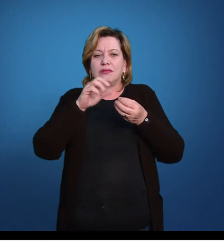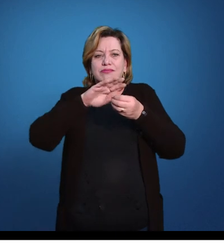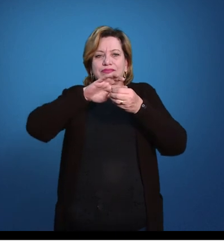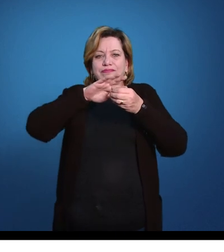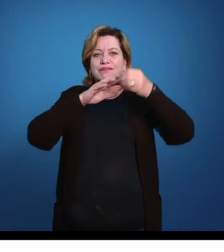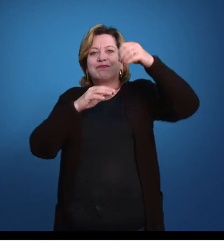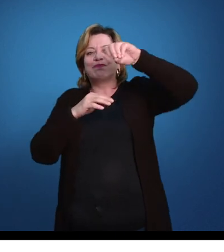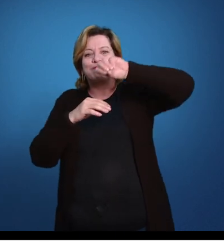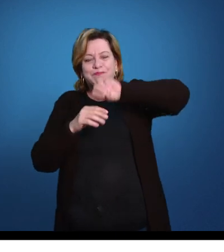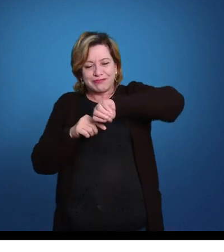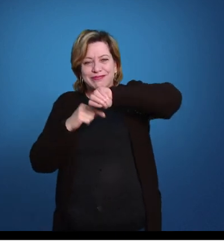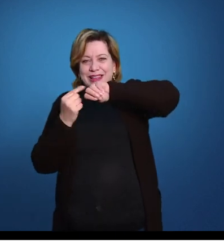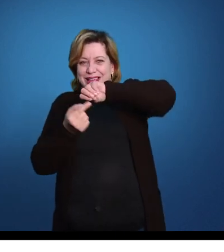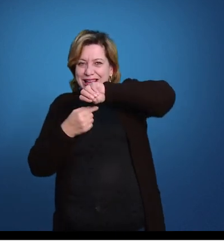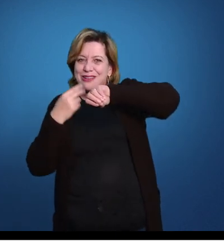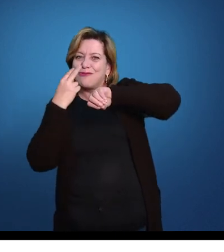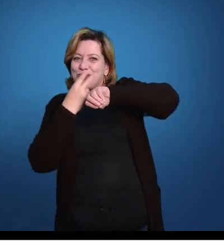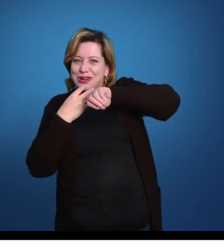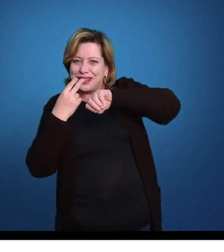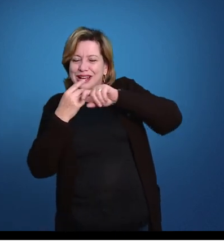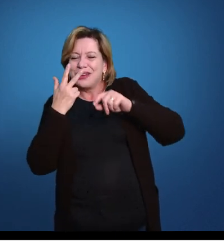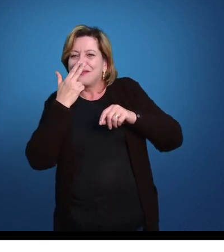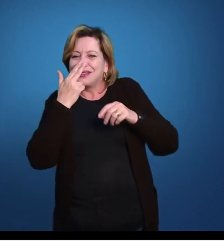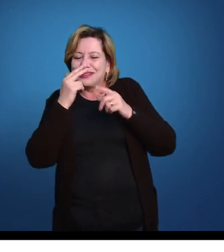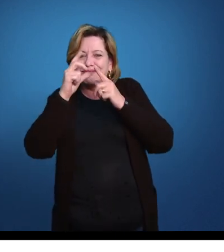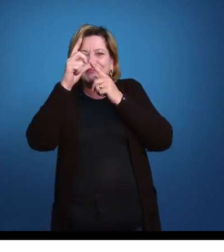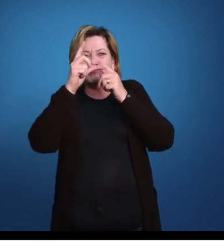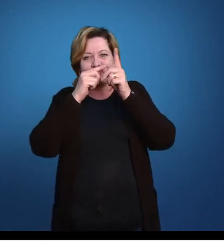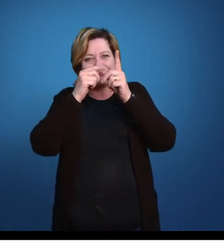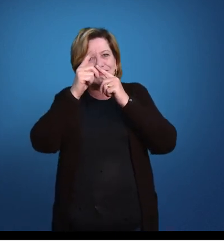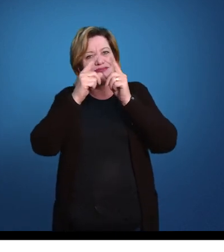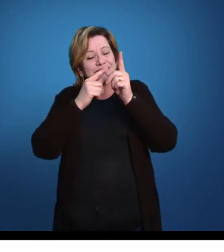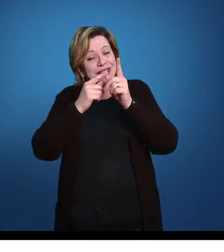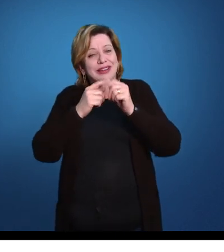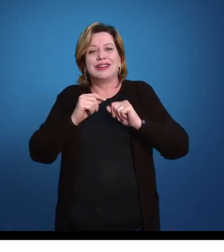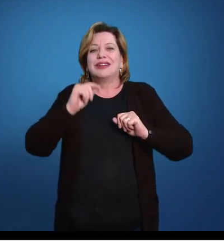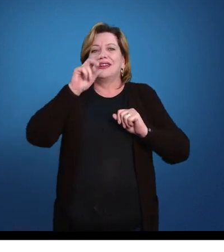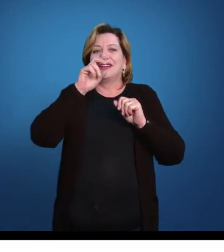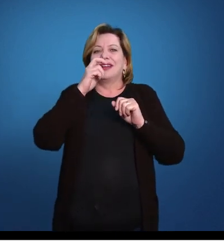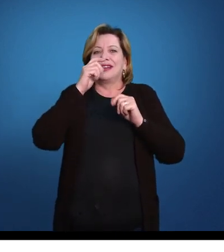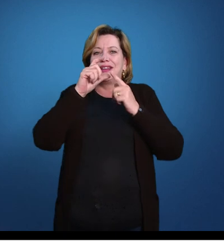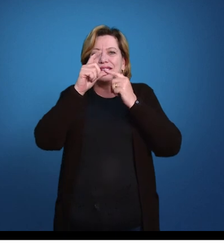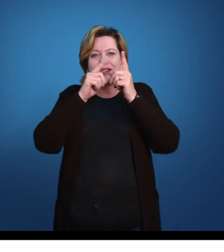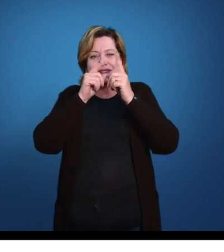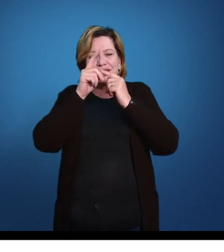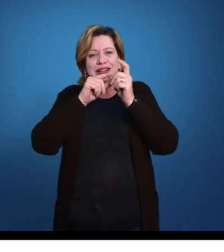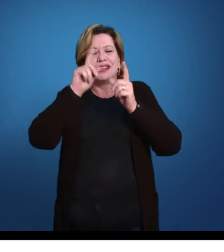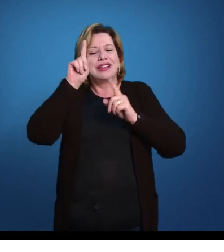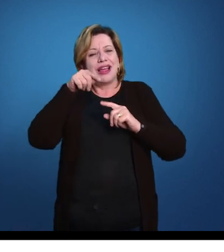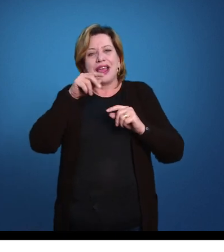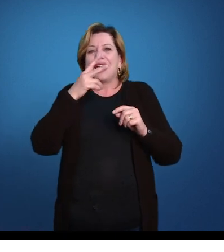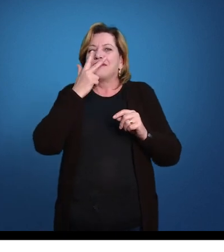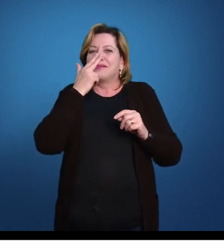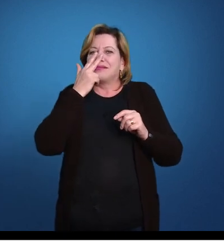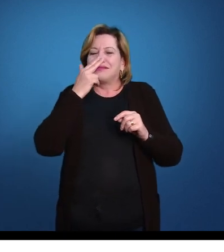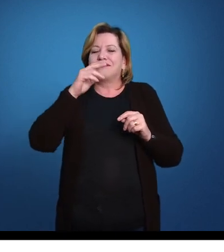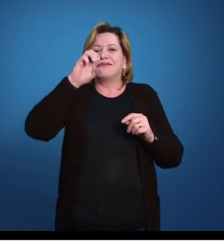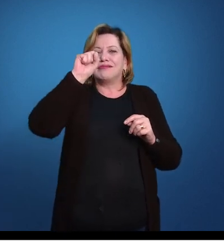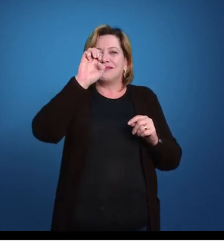forma parecida com a estrela do mar. A própria estrela do mar já é bastante parecida com os serpentes do mar, porém, esses têm os braços